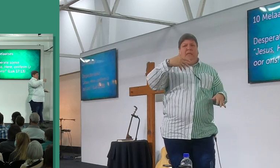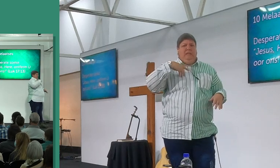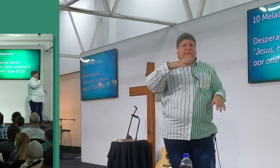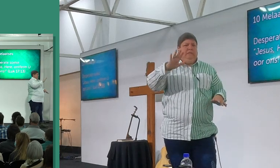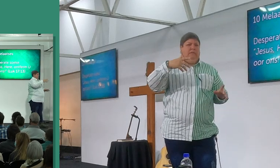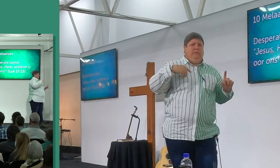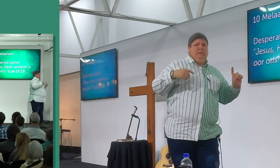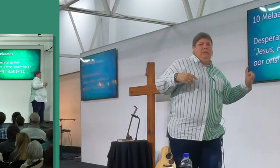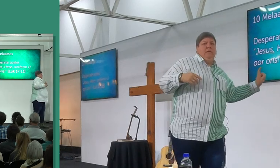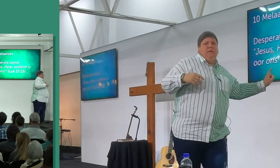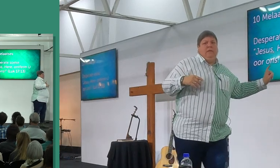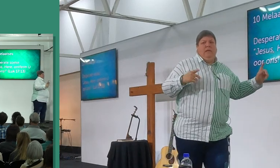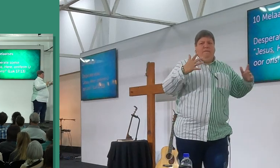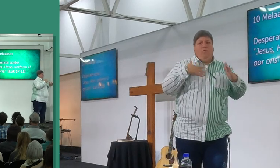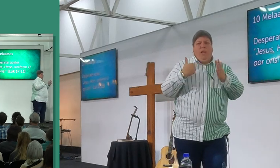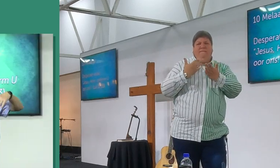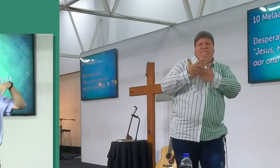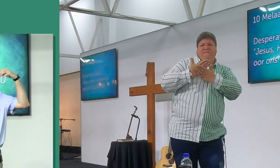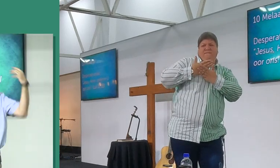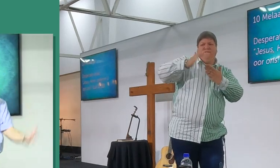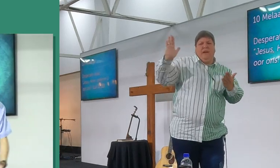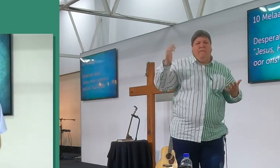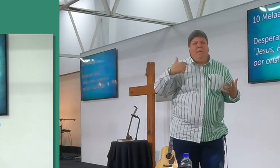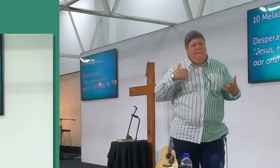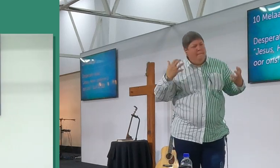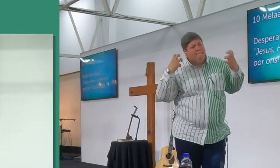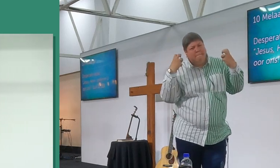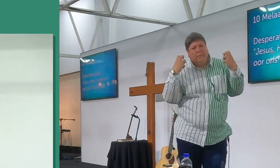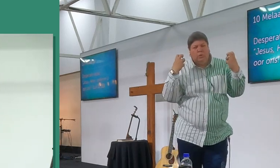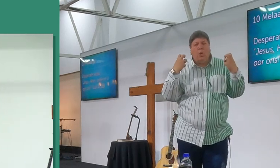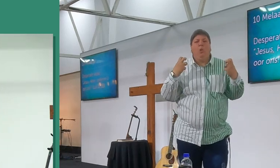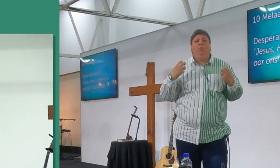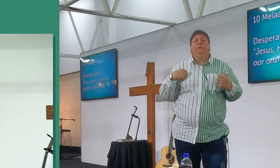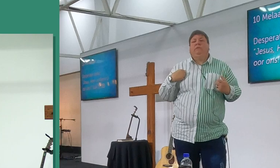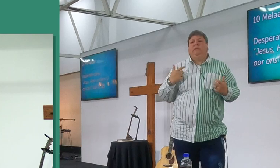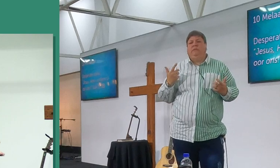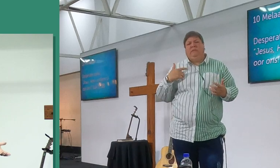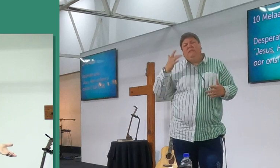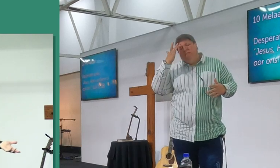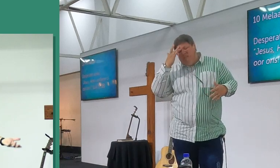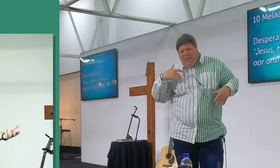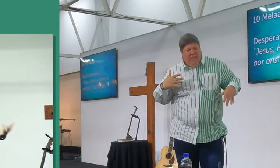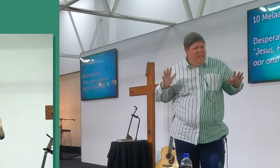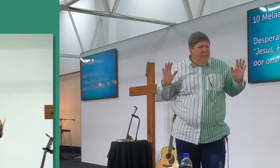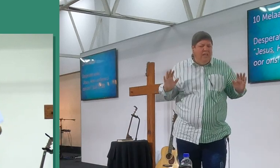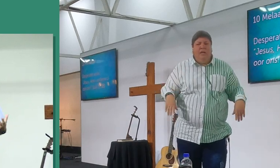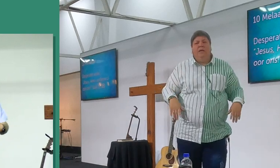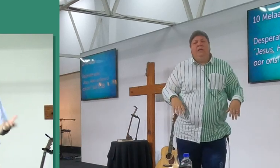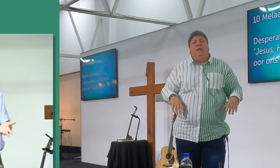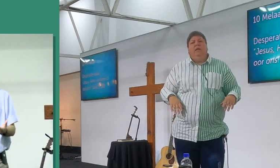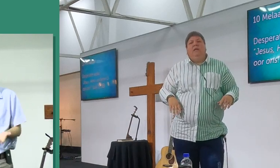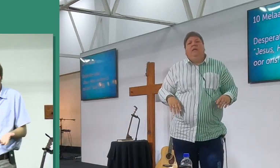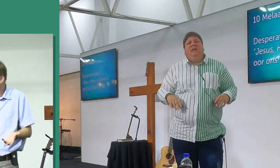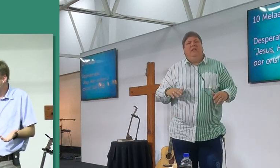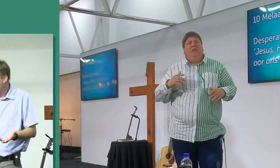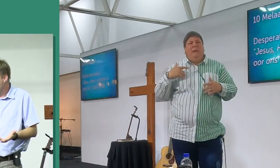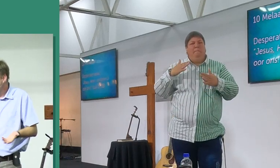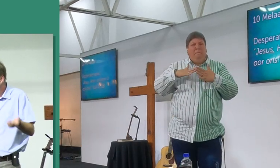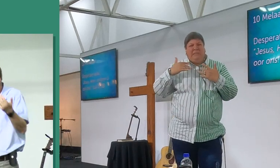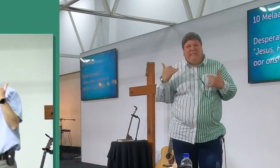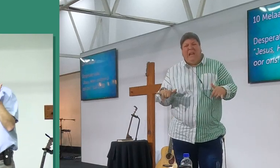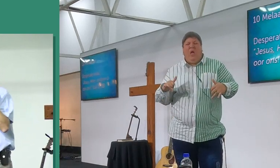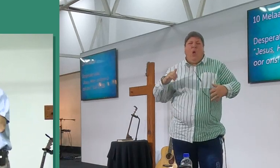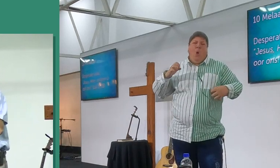jyself in die verwerping in, en die moederlose situasie, afgesien van om siek te wees, en omdat jy is siek, jy is mislik, maar